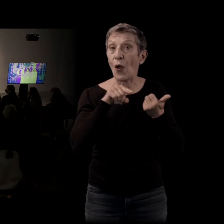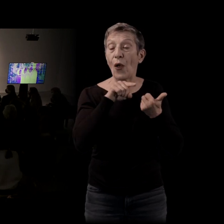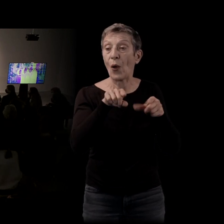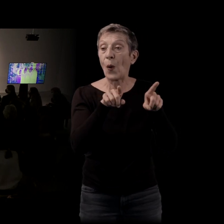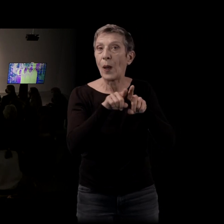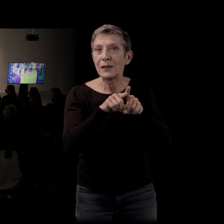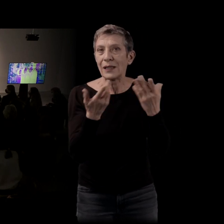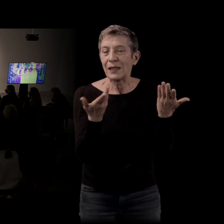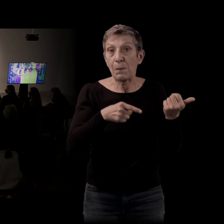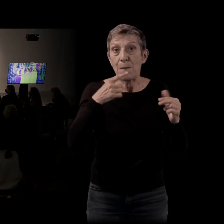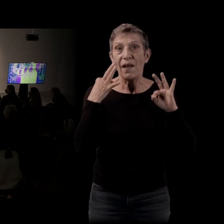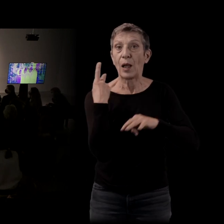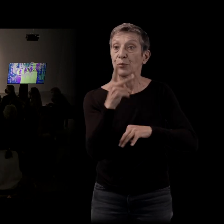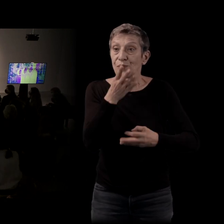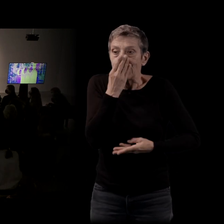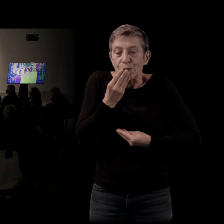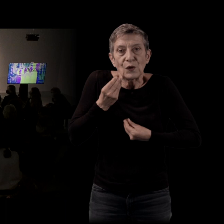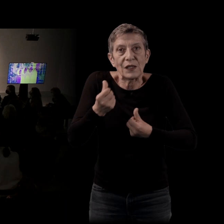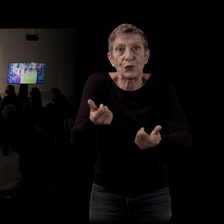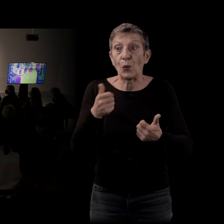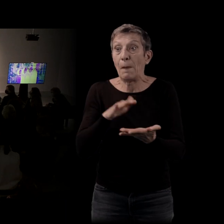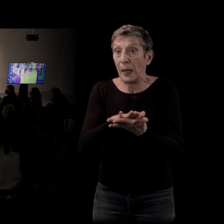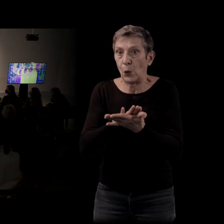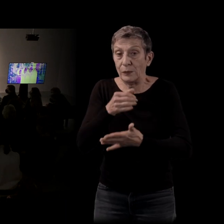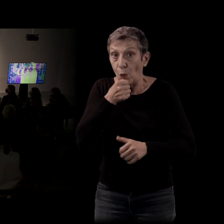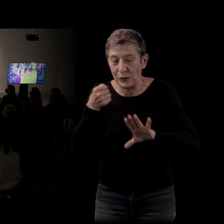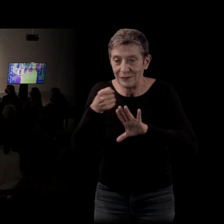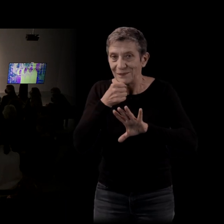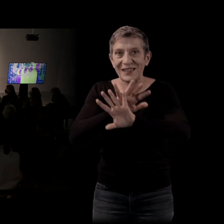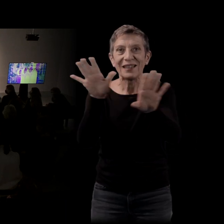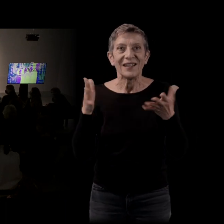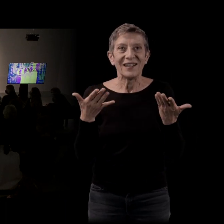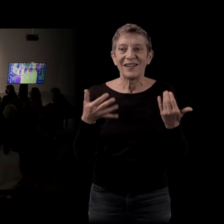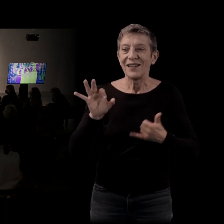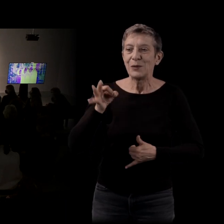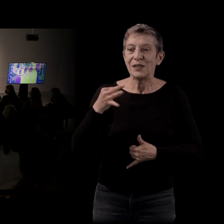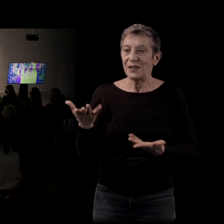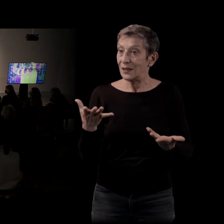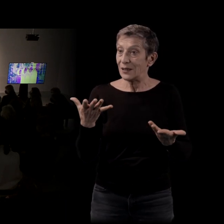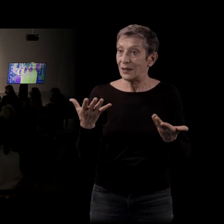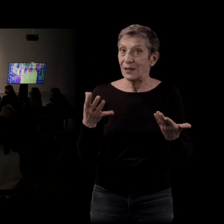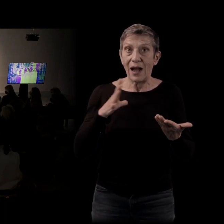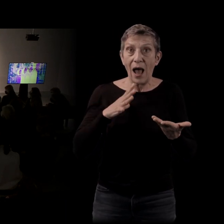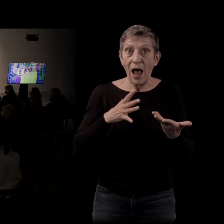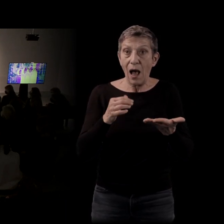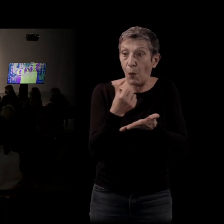Pardon. Donc, des auteurs de bandes dessinées, des gens qui... Vous voyez, où les sensations sont fortes. Et je me demandais s'il y avait une relation entre votre